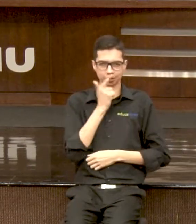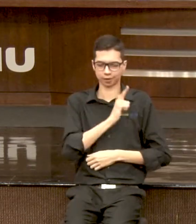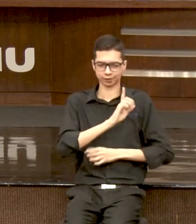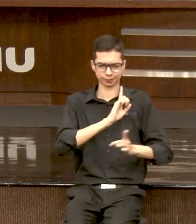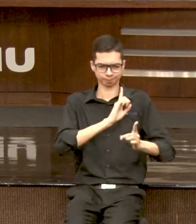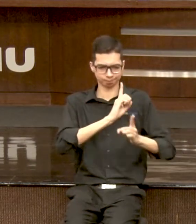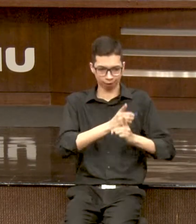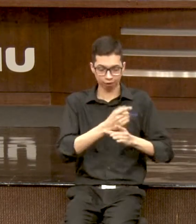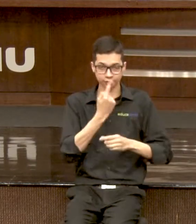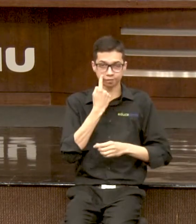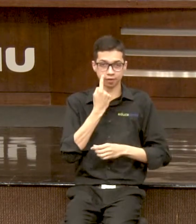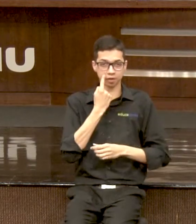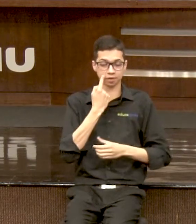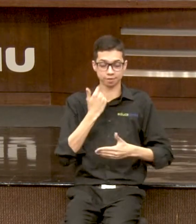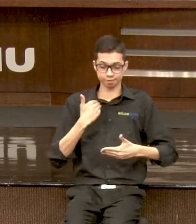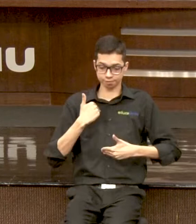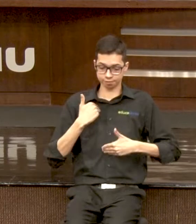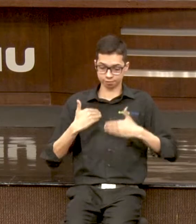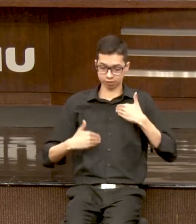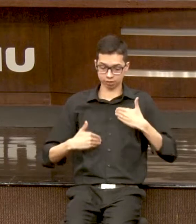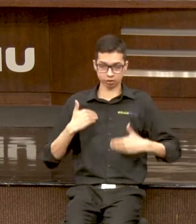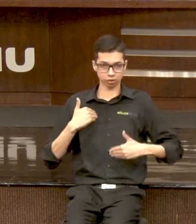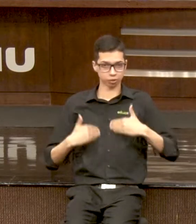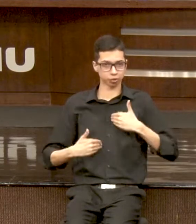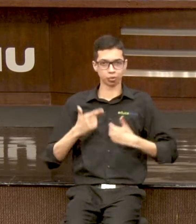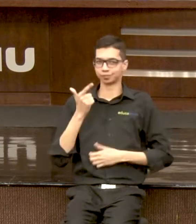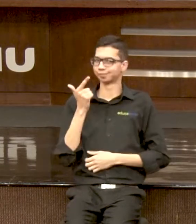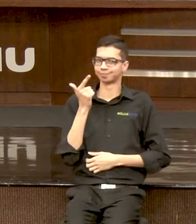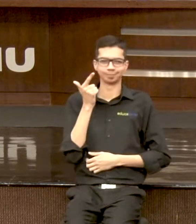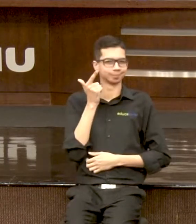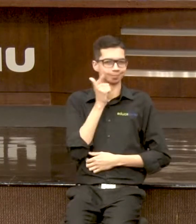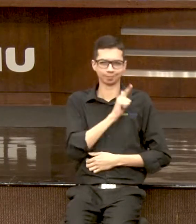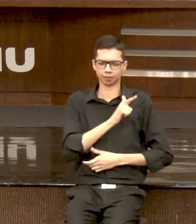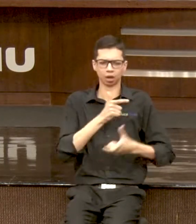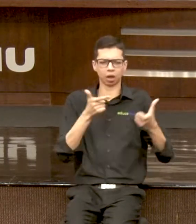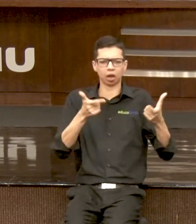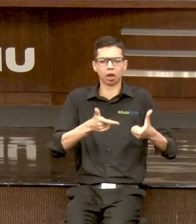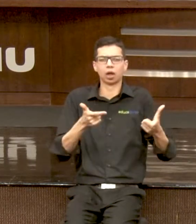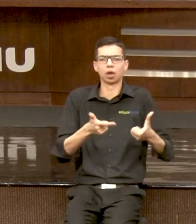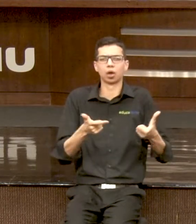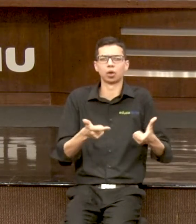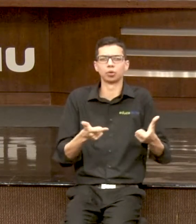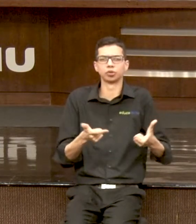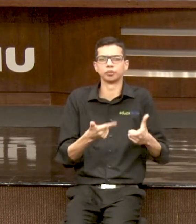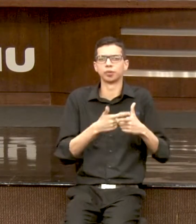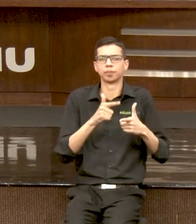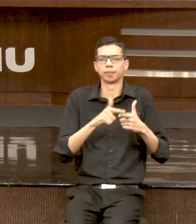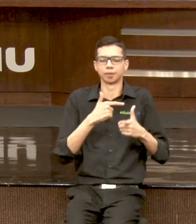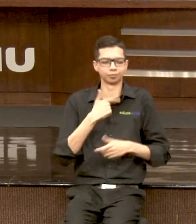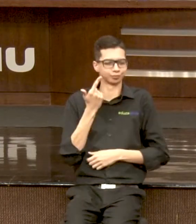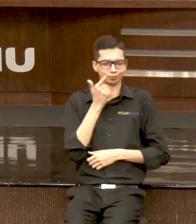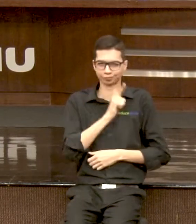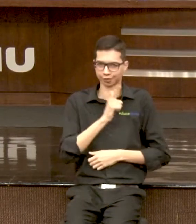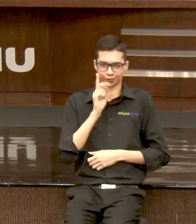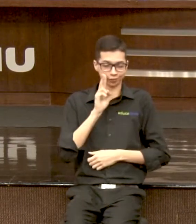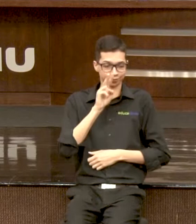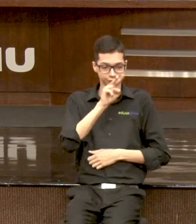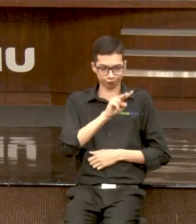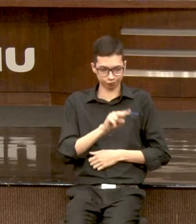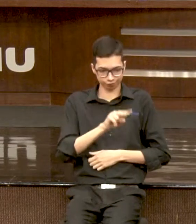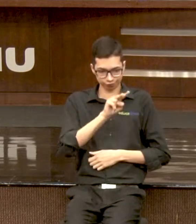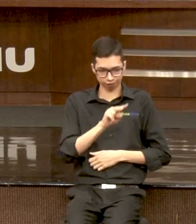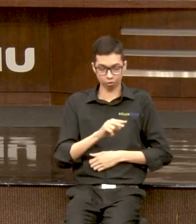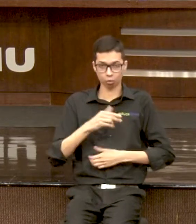fisicamente aonde é que está o déficit no corpo